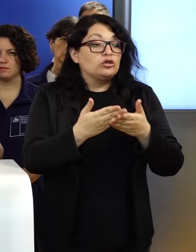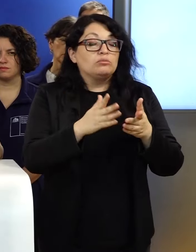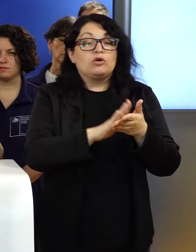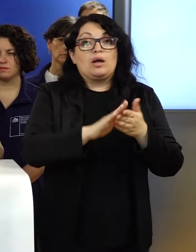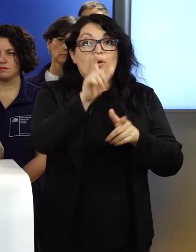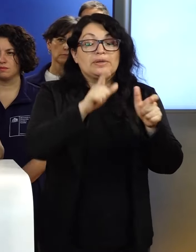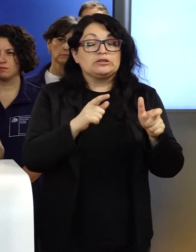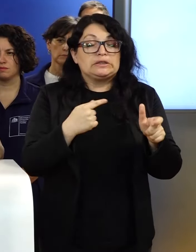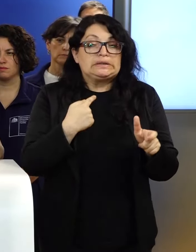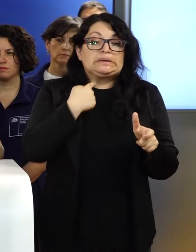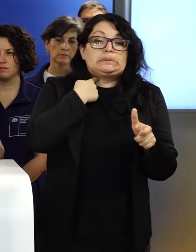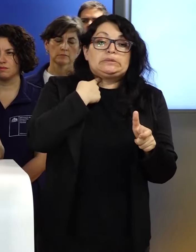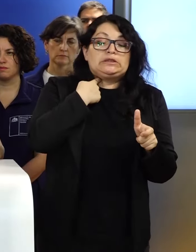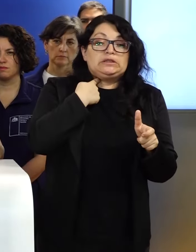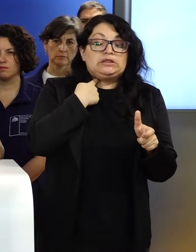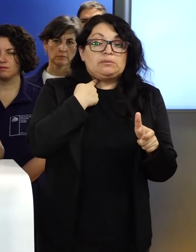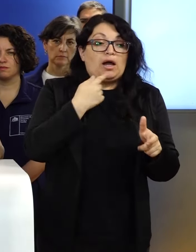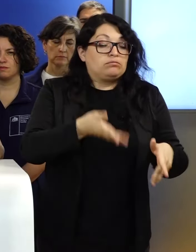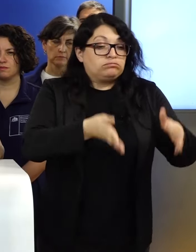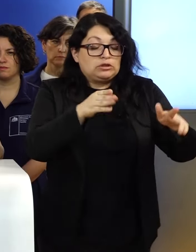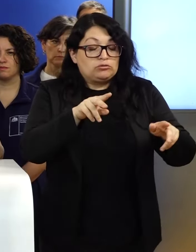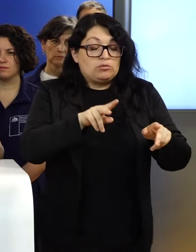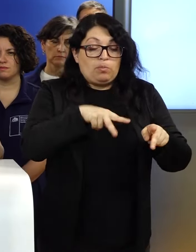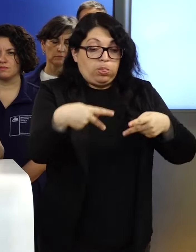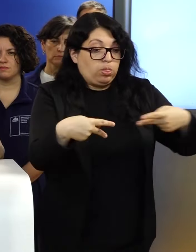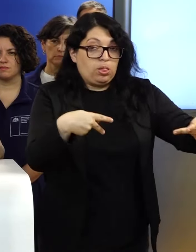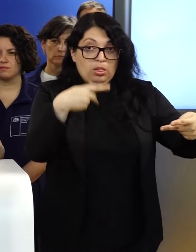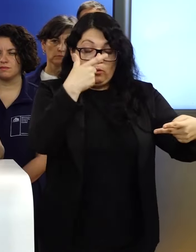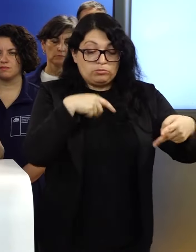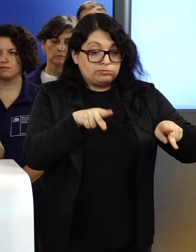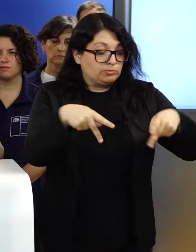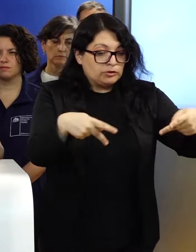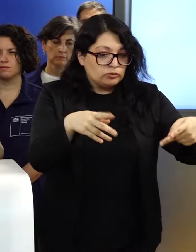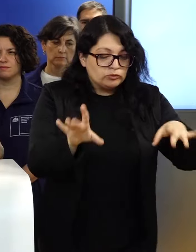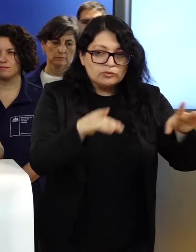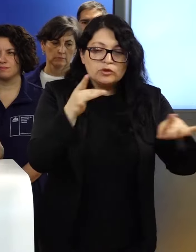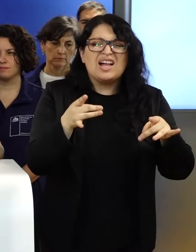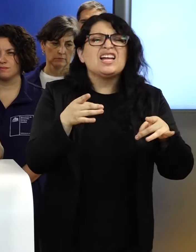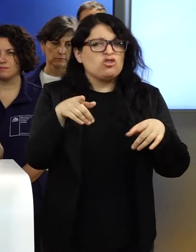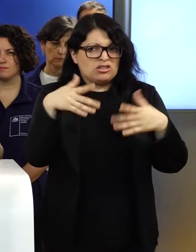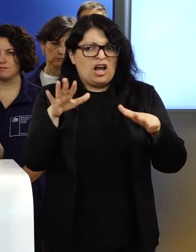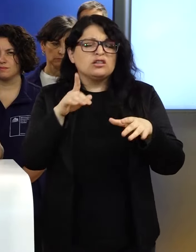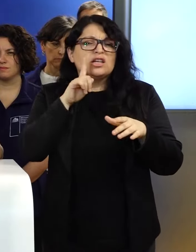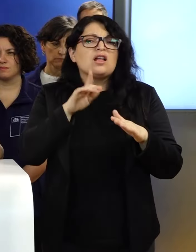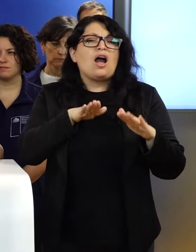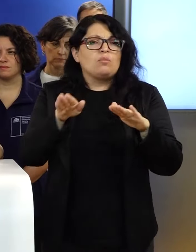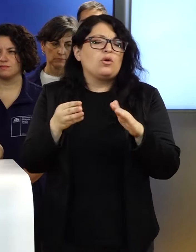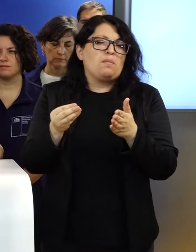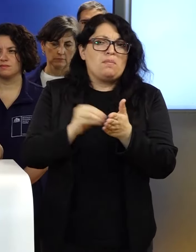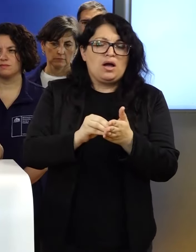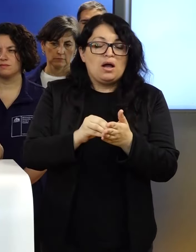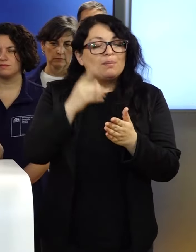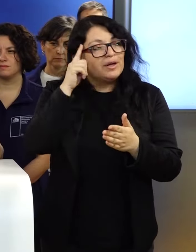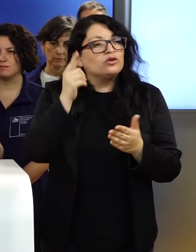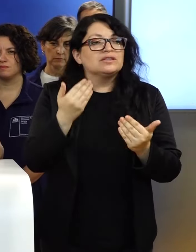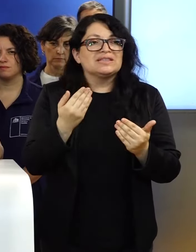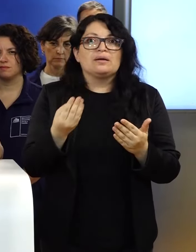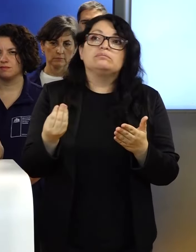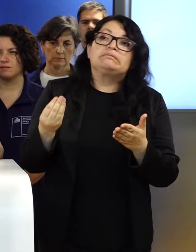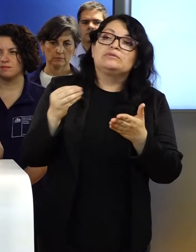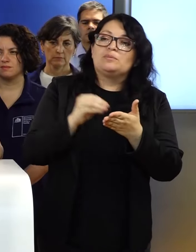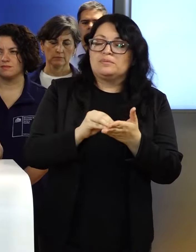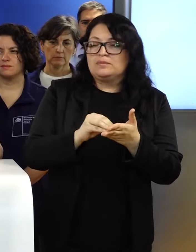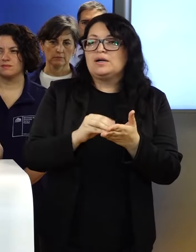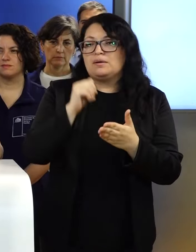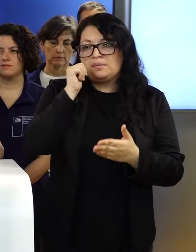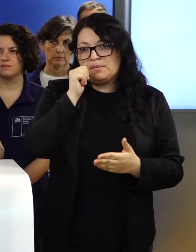de víctimas del incendio. Sus capacidades han sido reforzadas en estas horas, pero eso va a tener que ser incrementado en